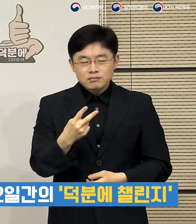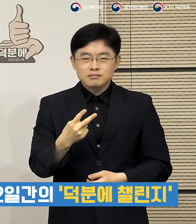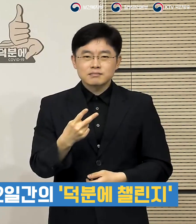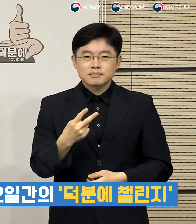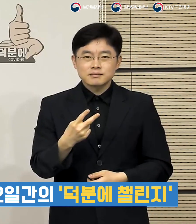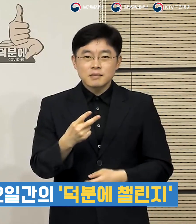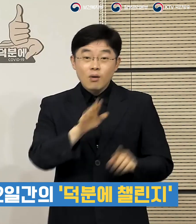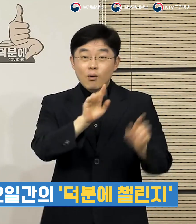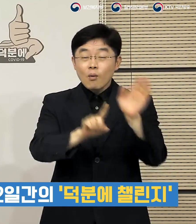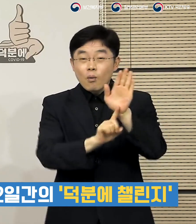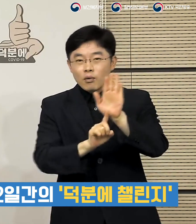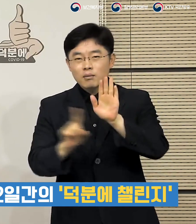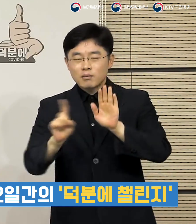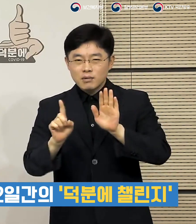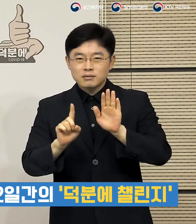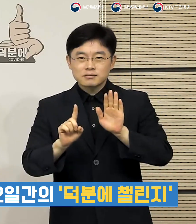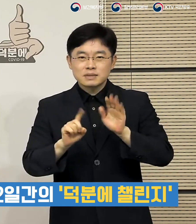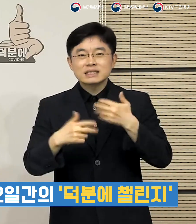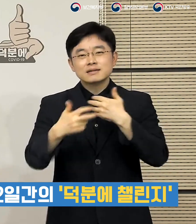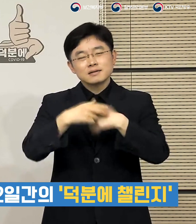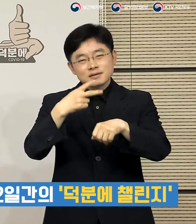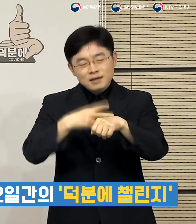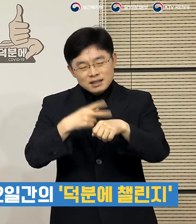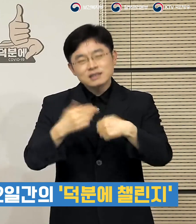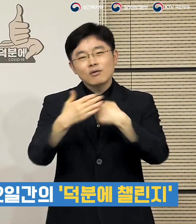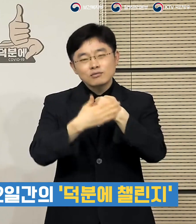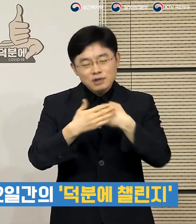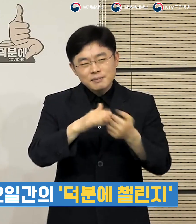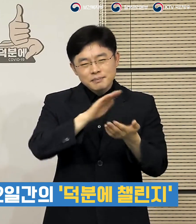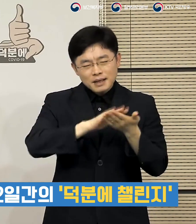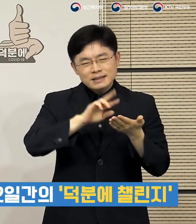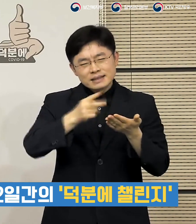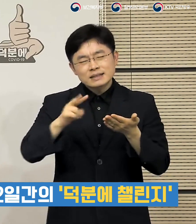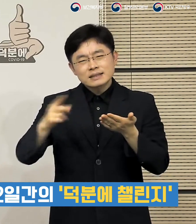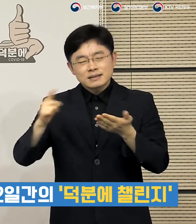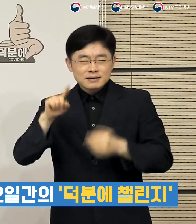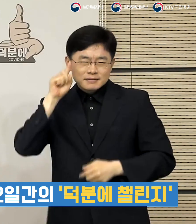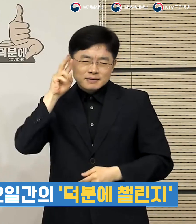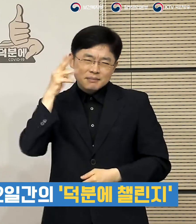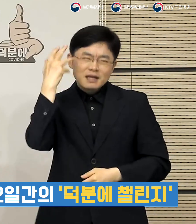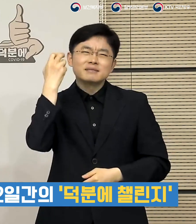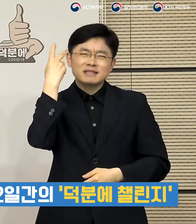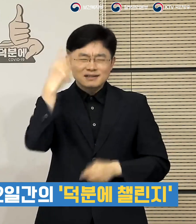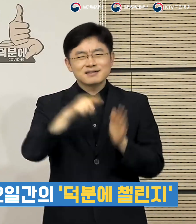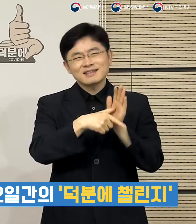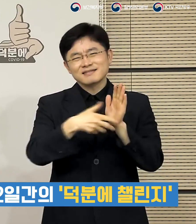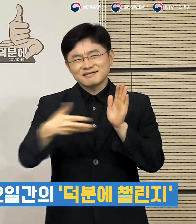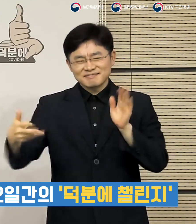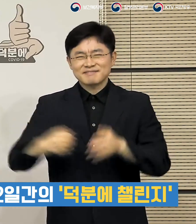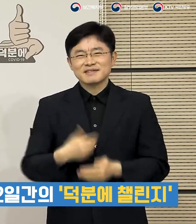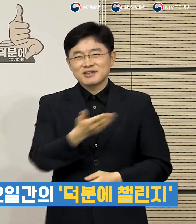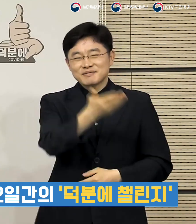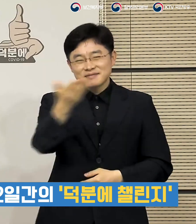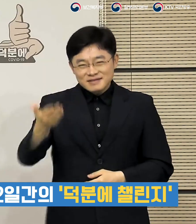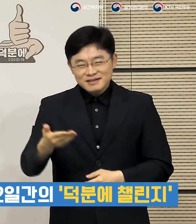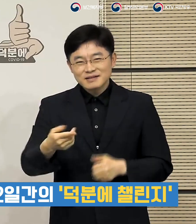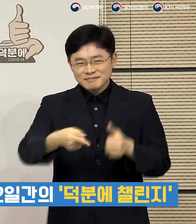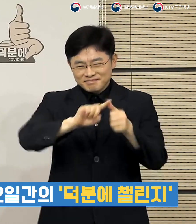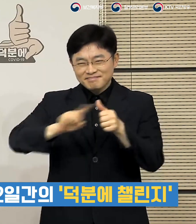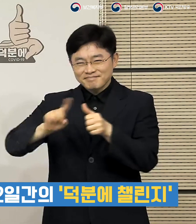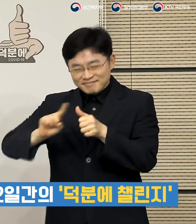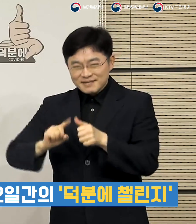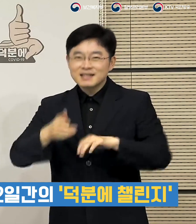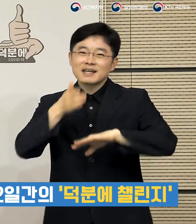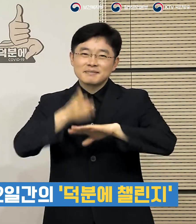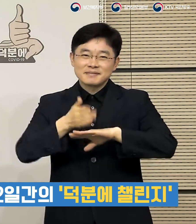챌린지에 적극적으로 관심 갖고 참여해 주셨던 국민들의 뜻에 거듭